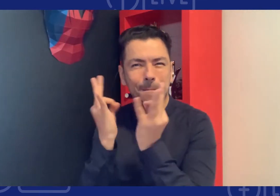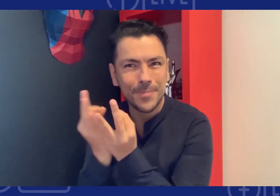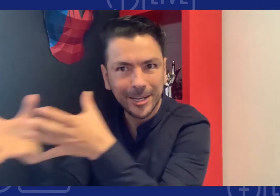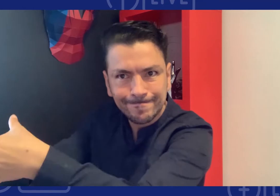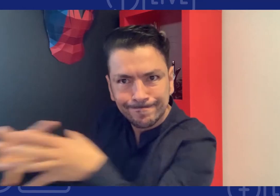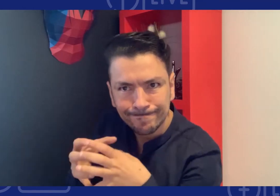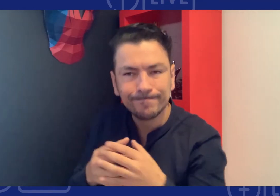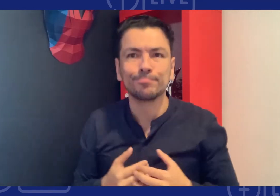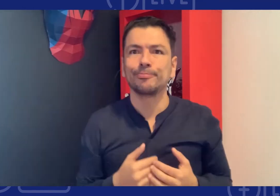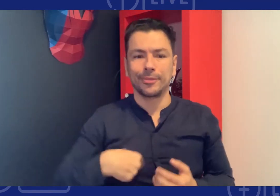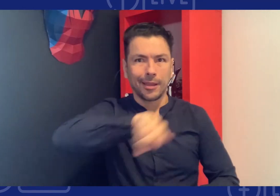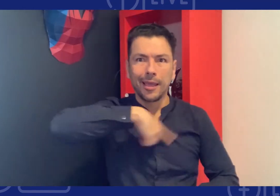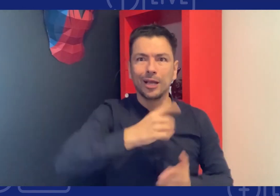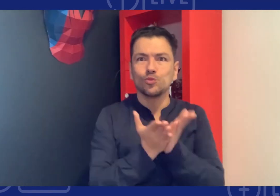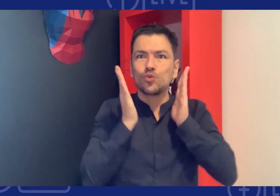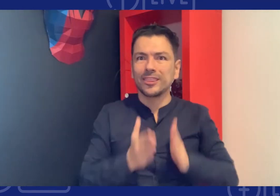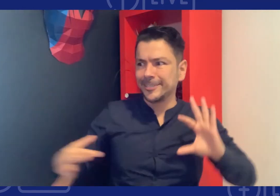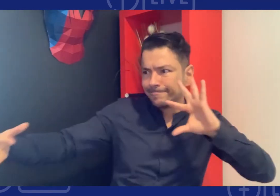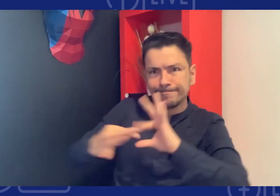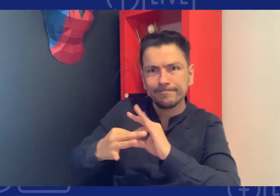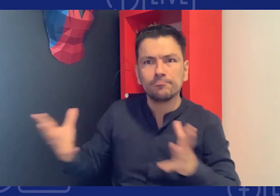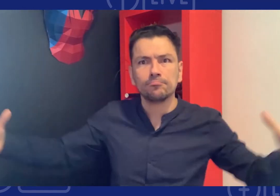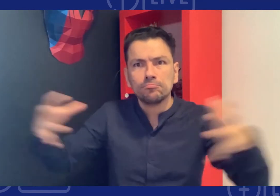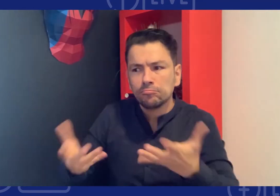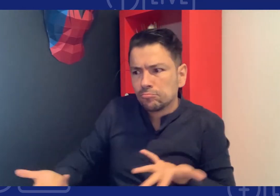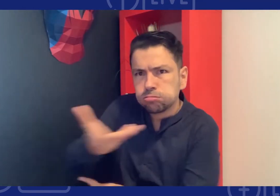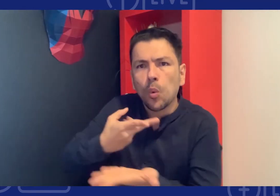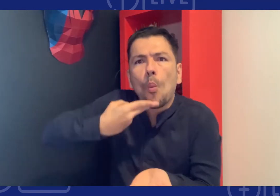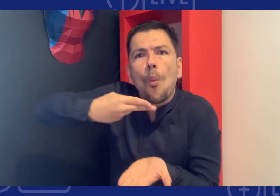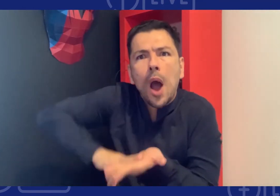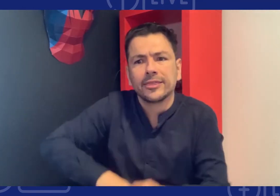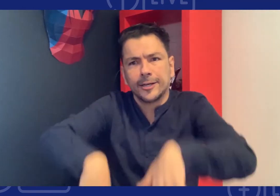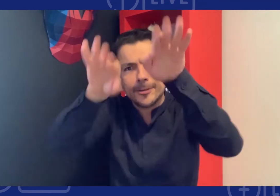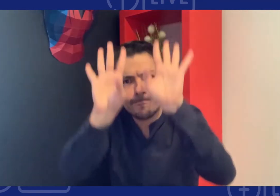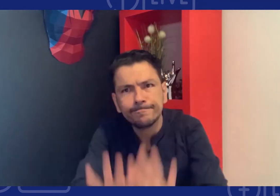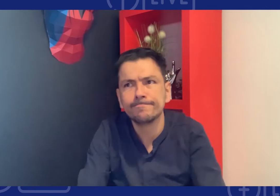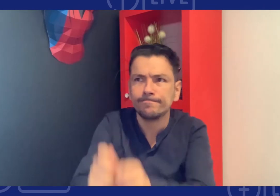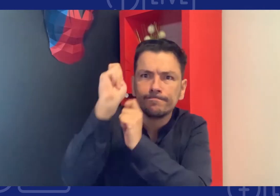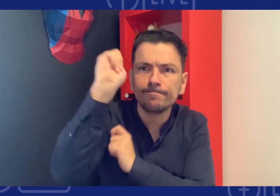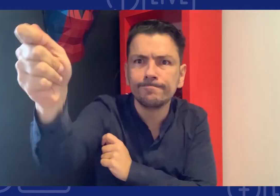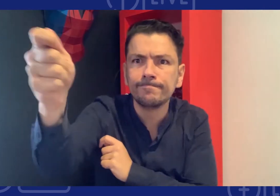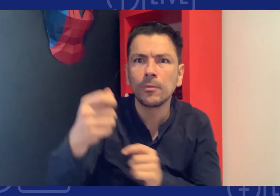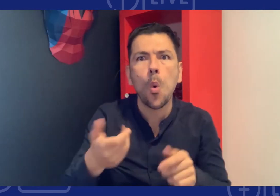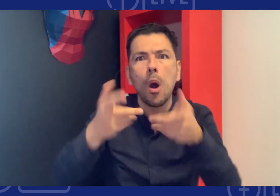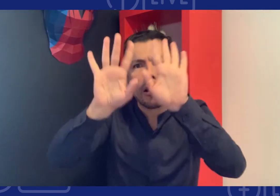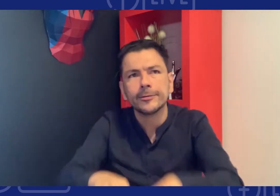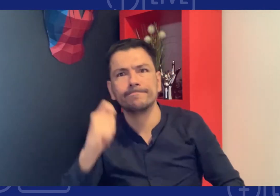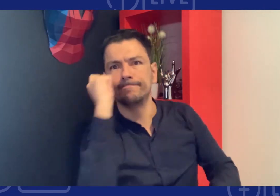y los padres de familia para realizar cartas enviarlas a las directivas enviarlas a la secretaría de